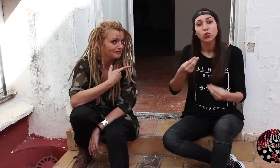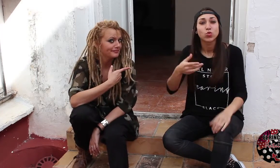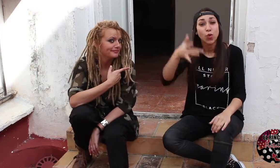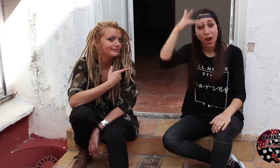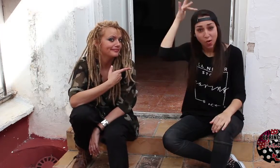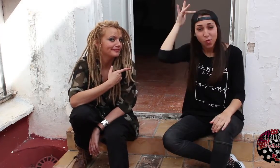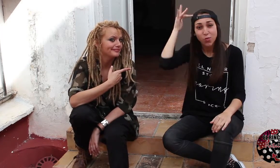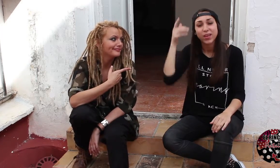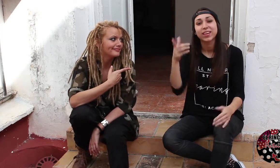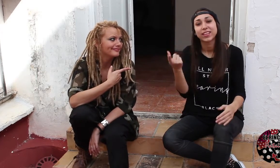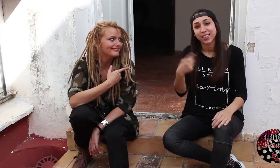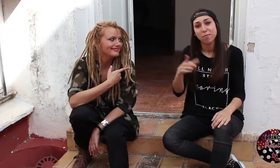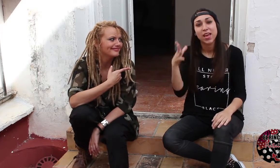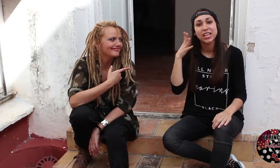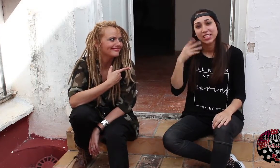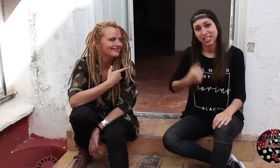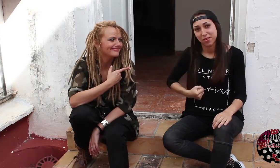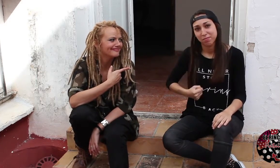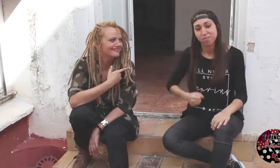Chávez también